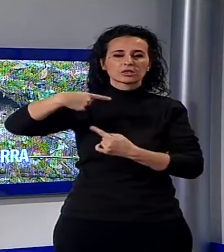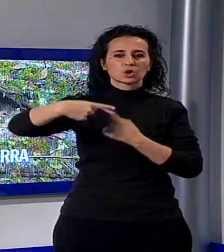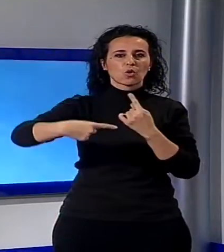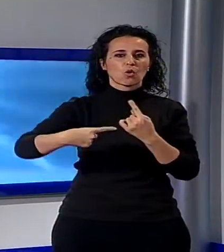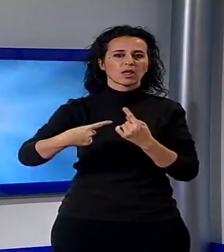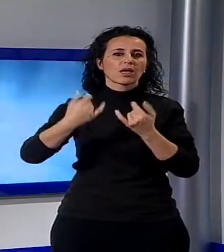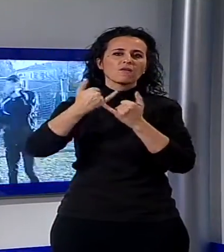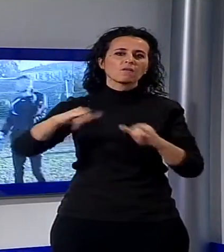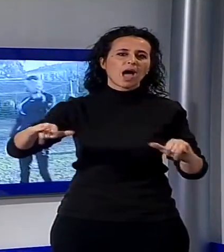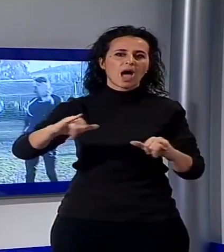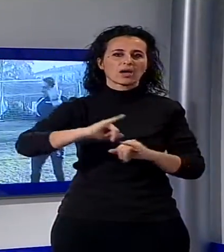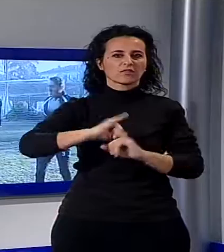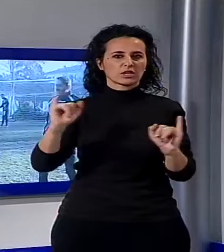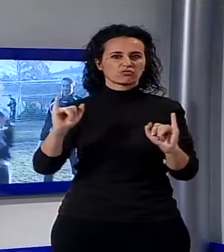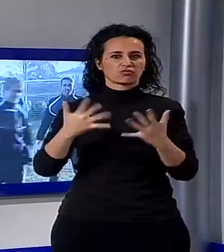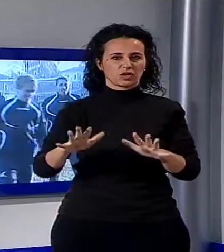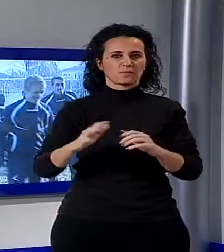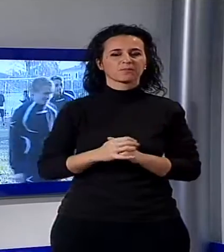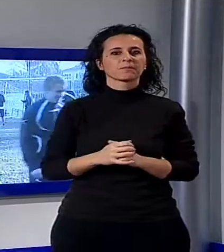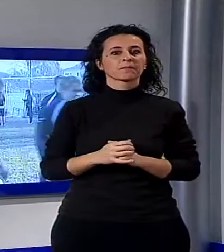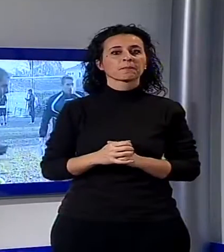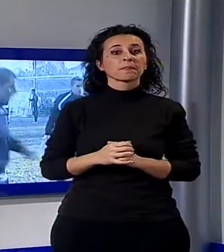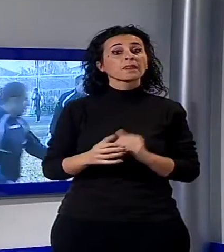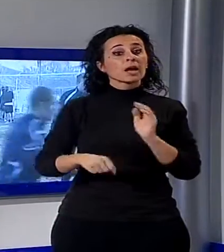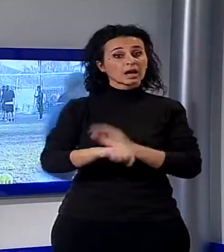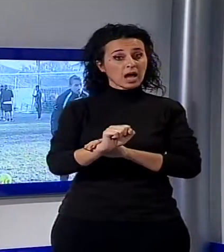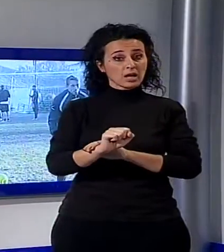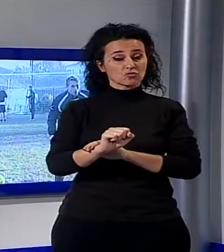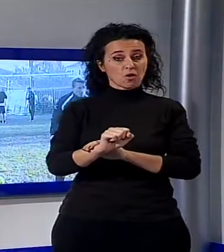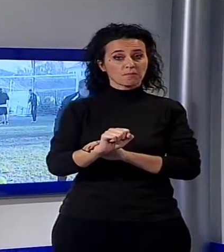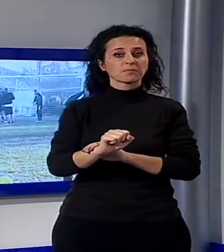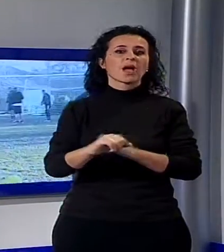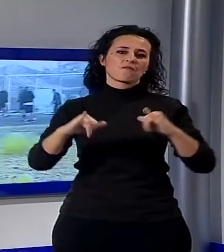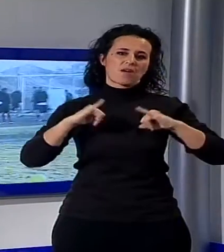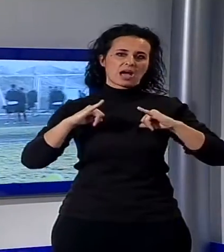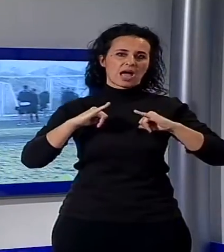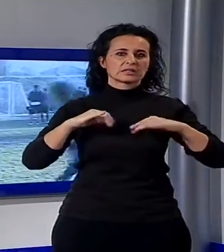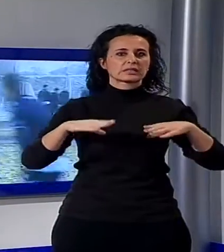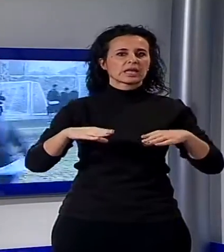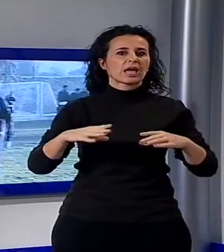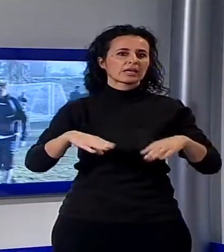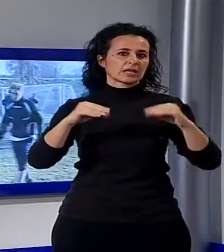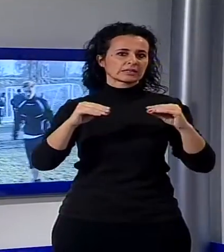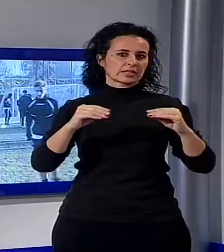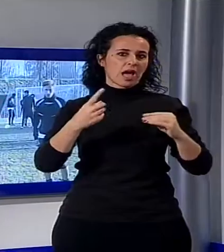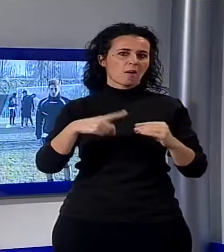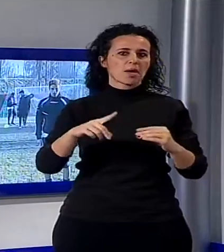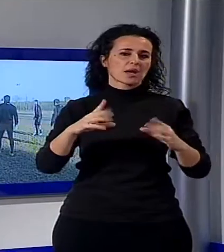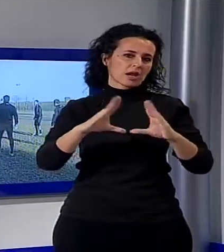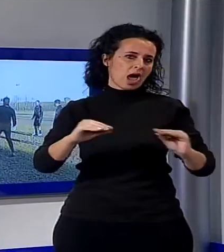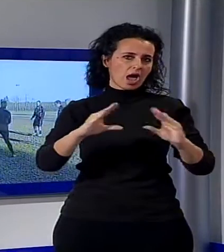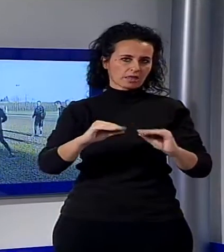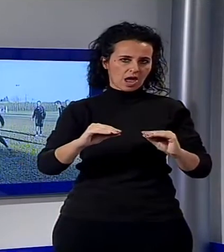Lo sport, il calcio, rompete le righe, Pozzebon resta. Vacanze di Natale per la Lucchese che riprenderà gli